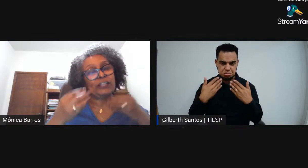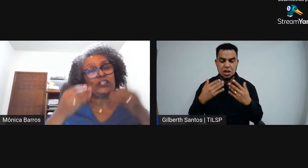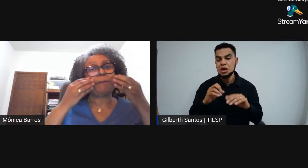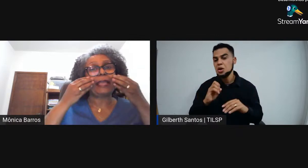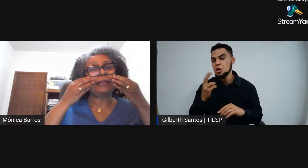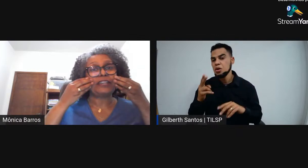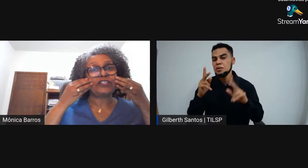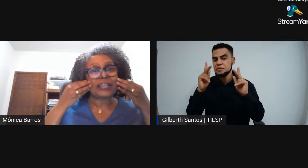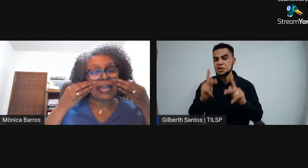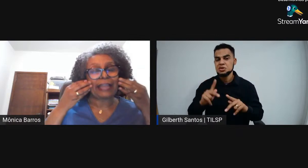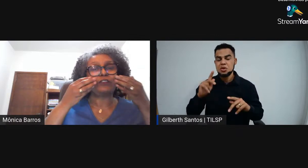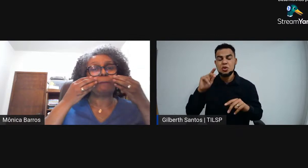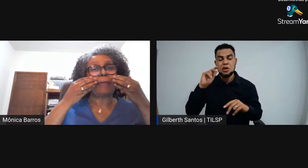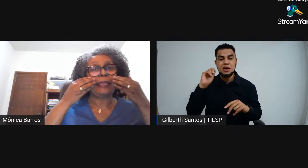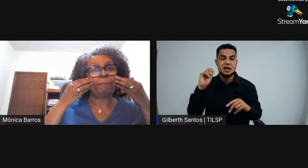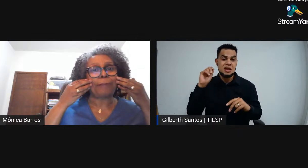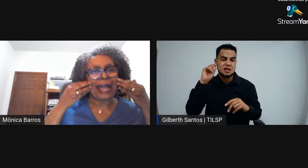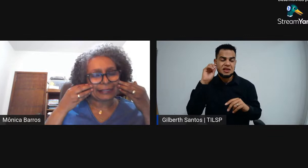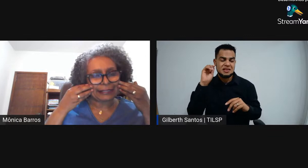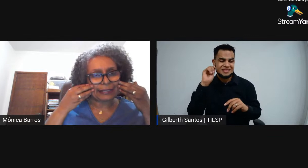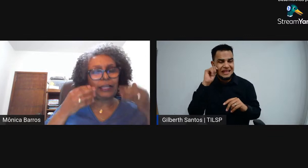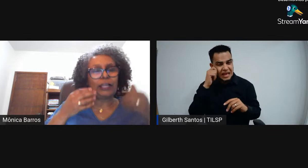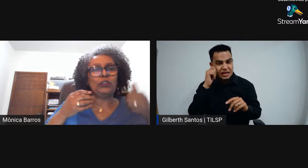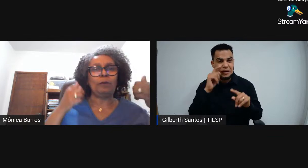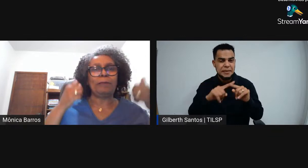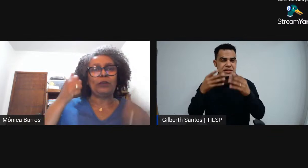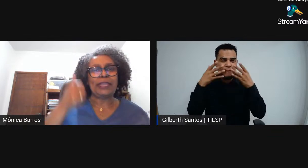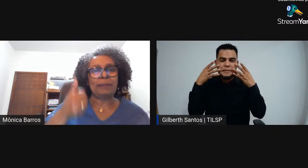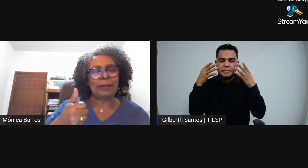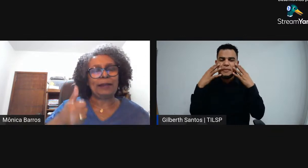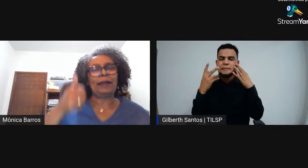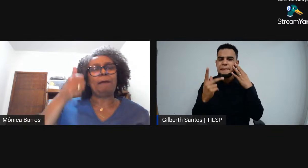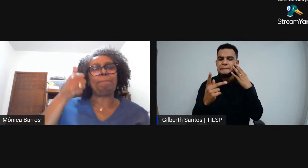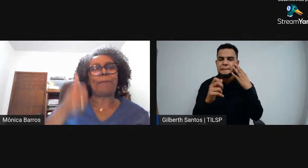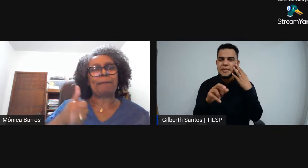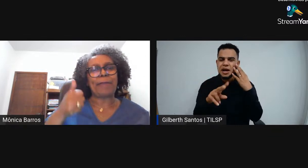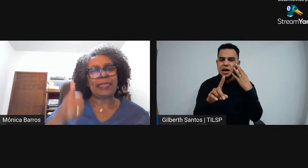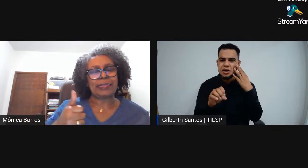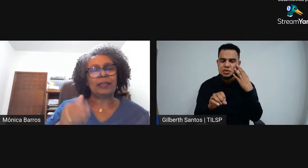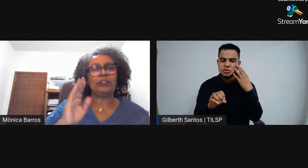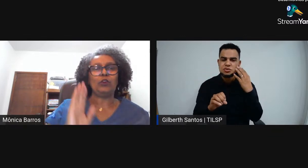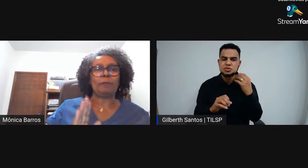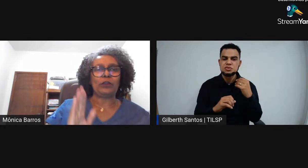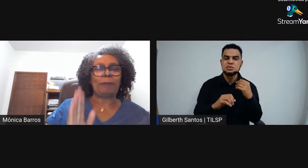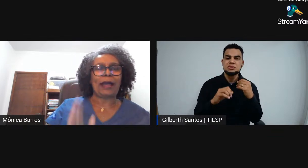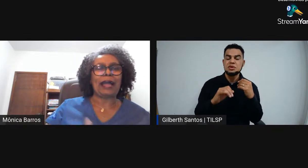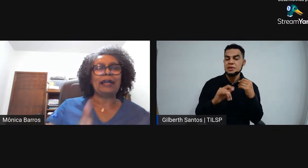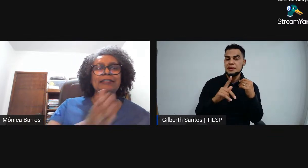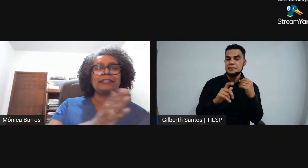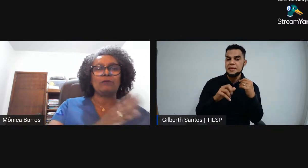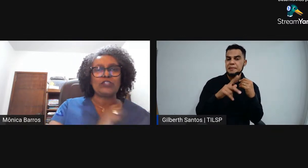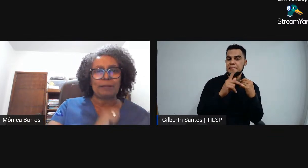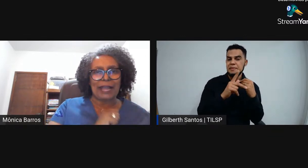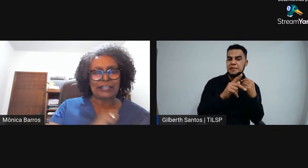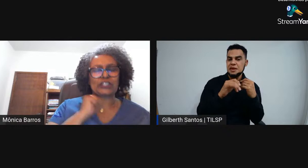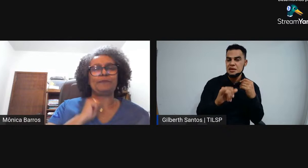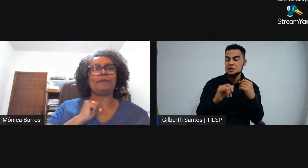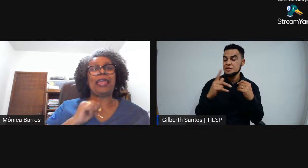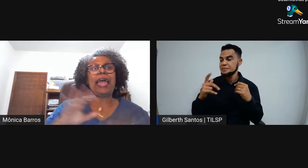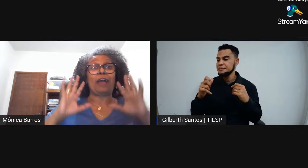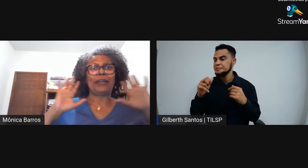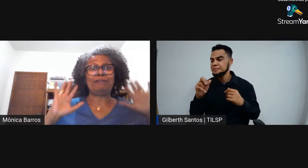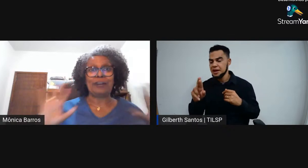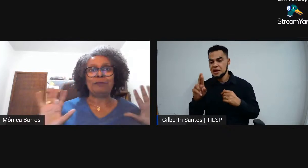negras de pele mais clara, de pele parda? Número ímpar, PPI. Número par são os demais.